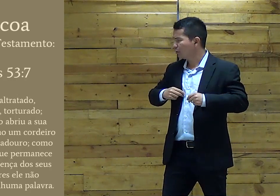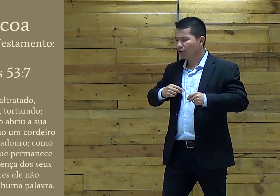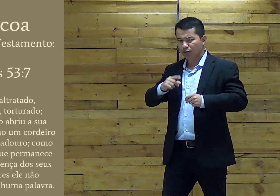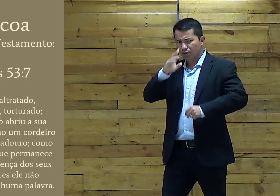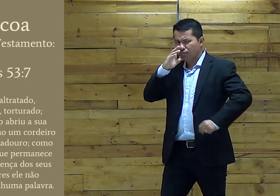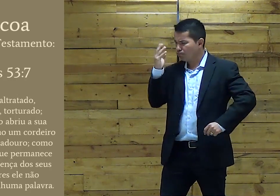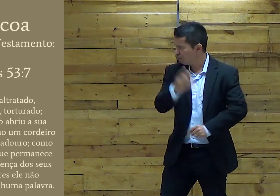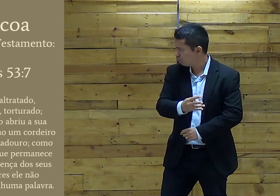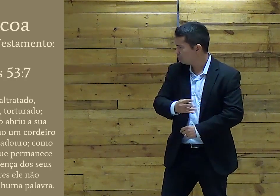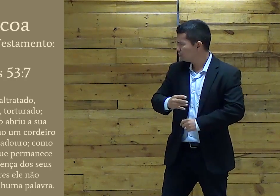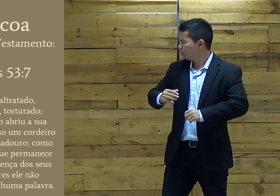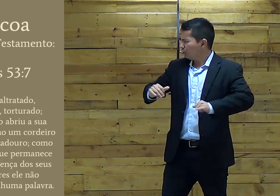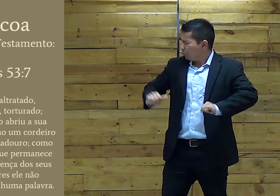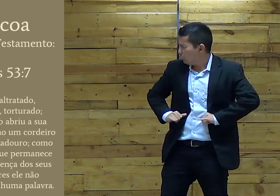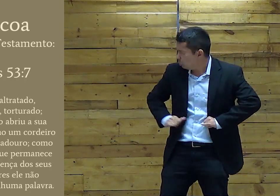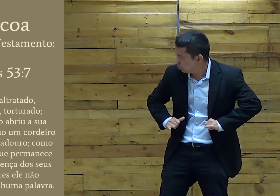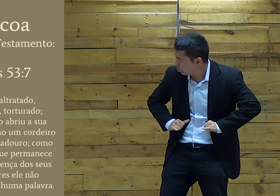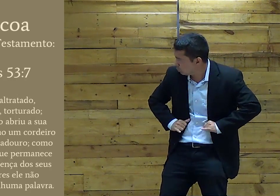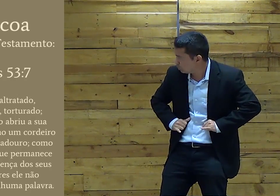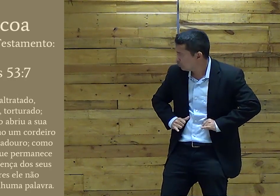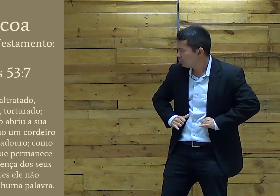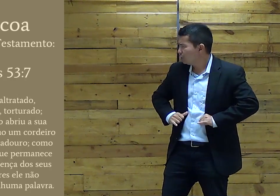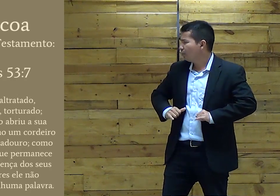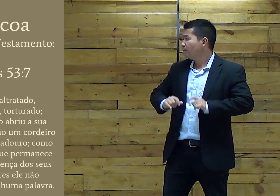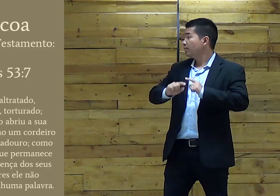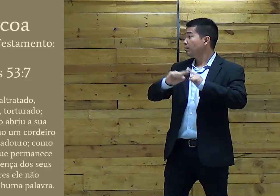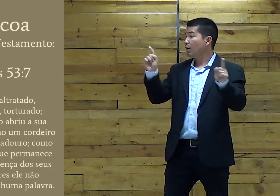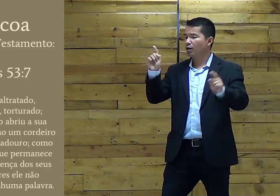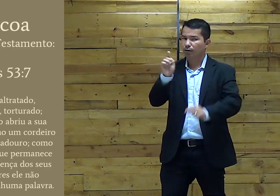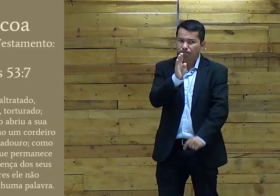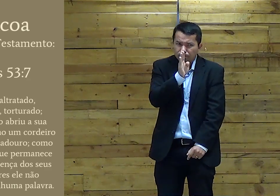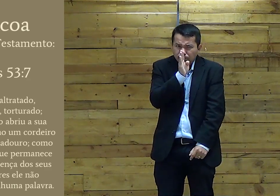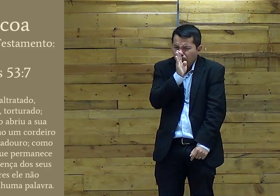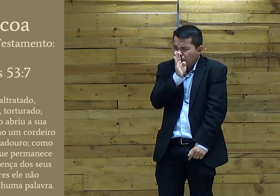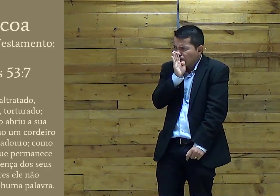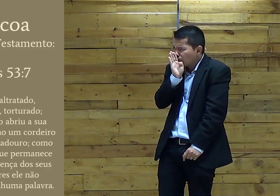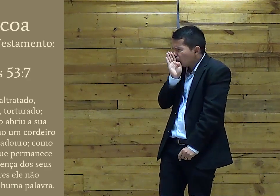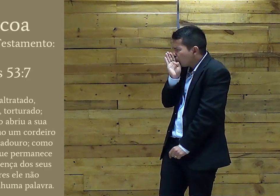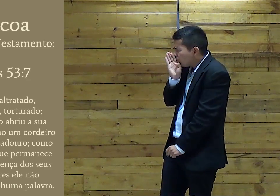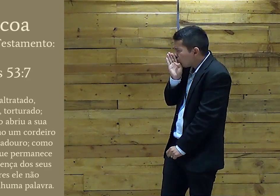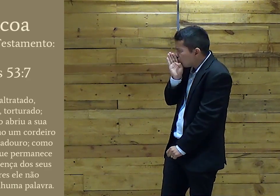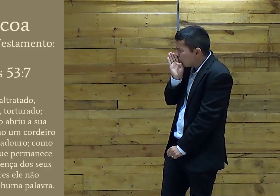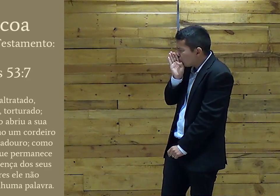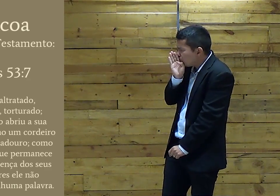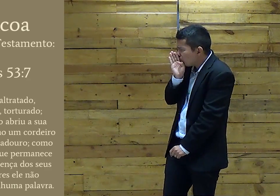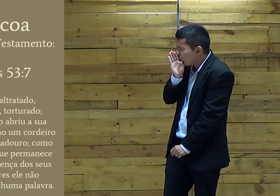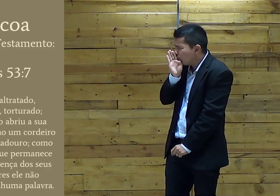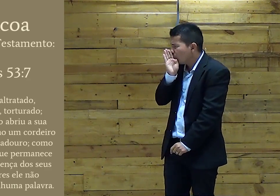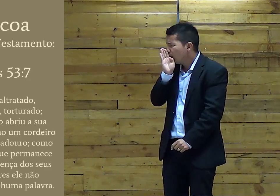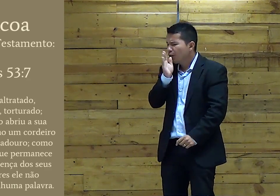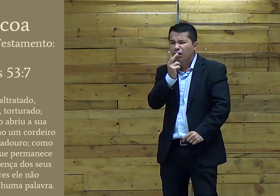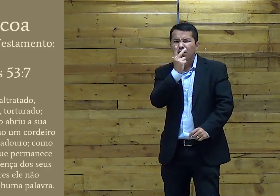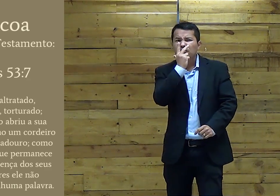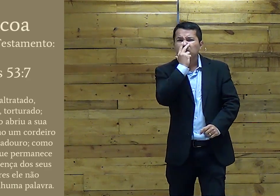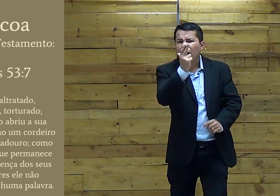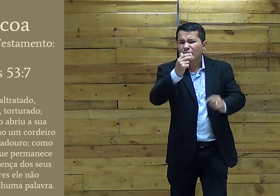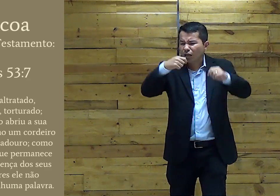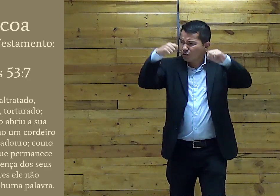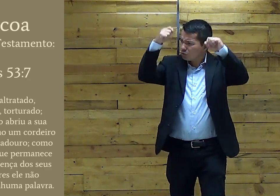Ele foi maltratado Humilhado Torturado Contudo Não abriu A sua boca Agiu